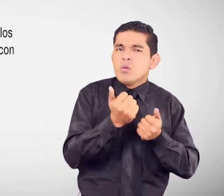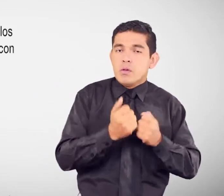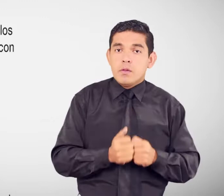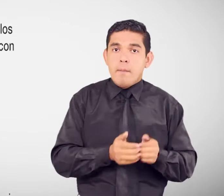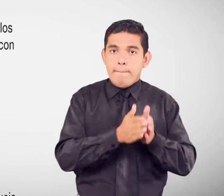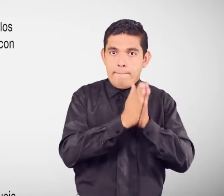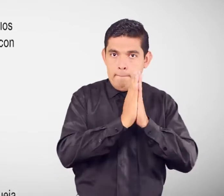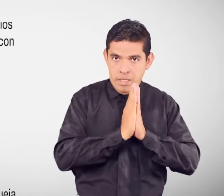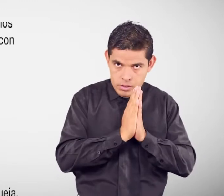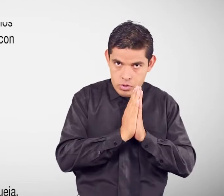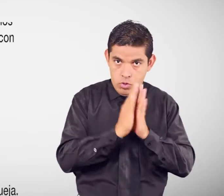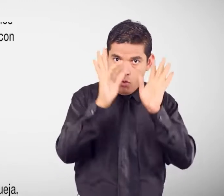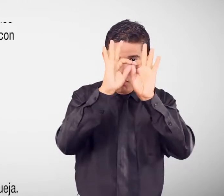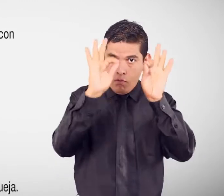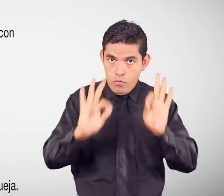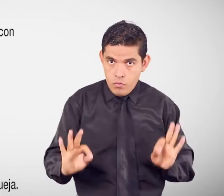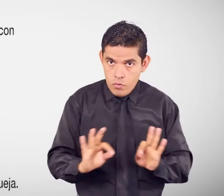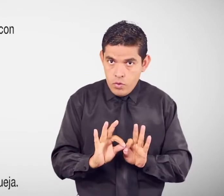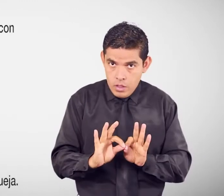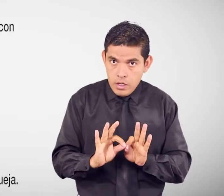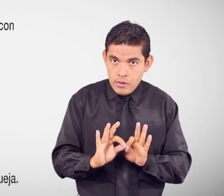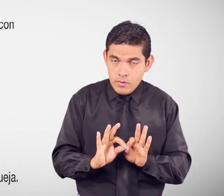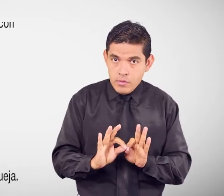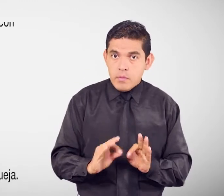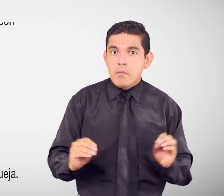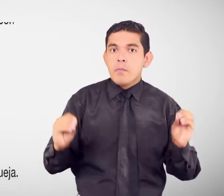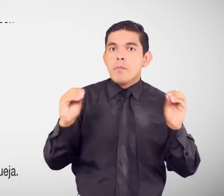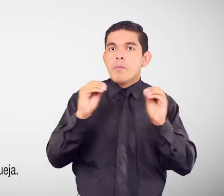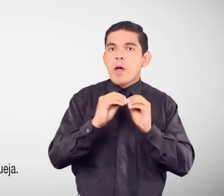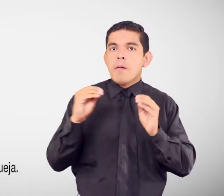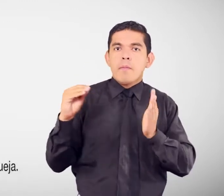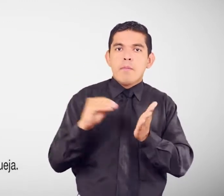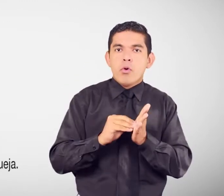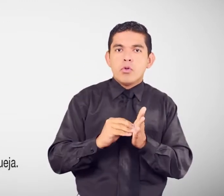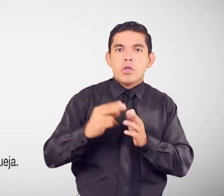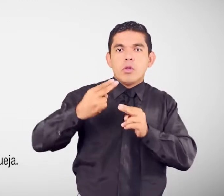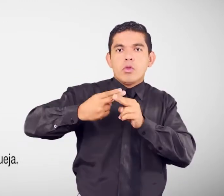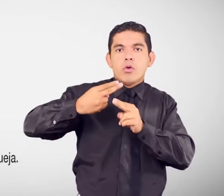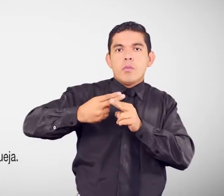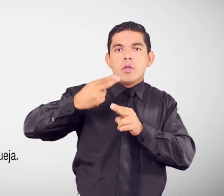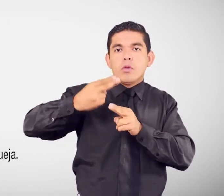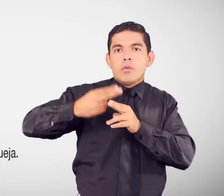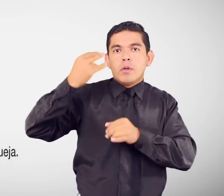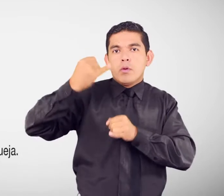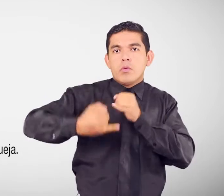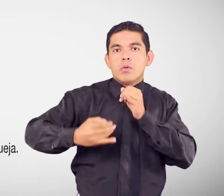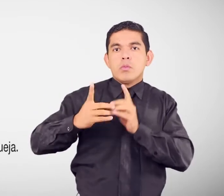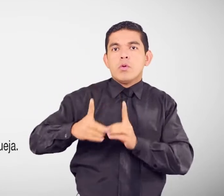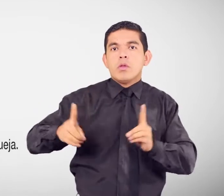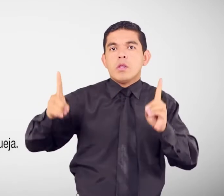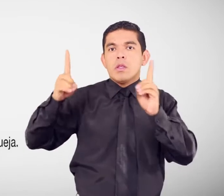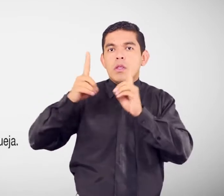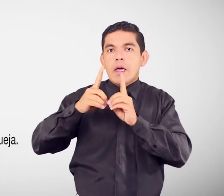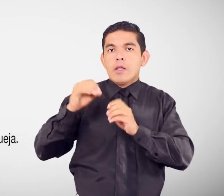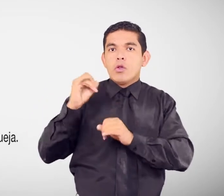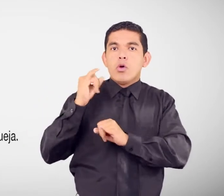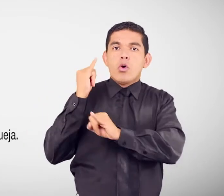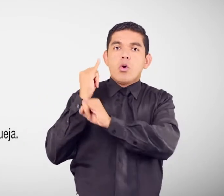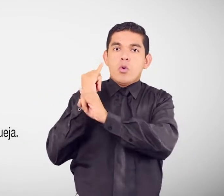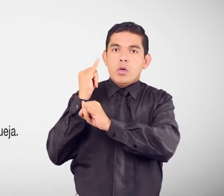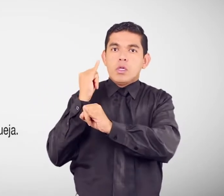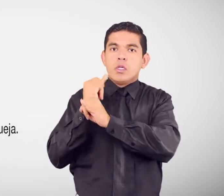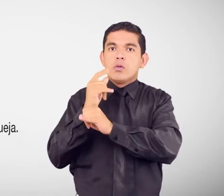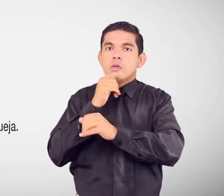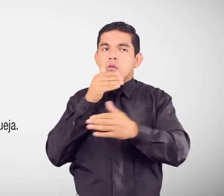Petición, formulario donde esté disponible e indicar tus nombres y apellidos y los datos de la persona o institución